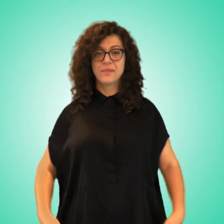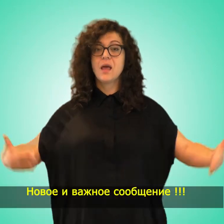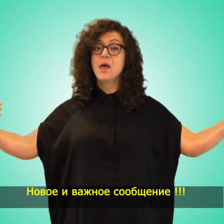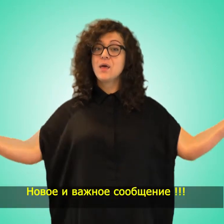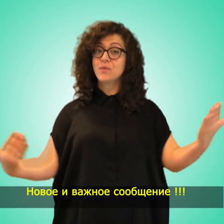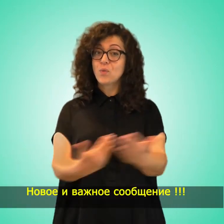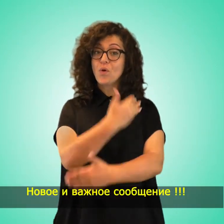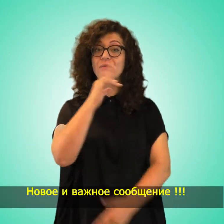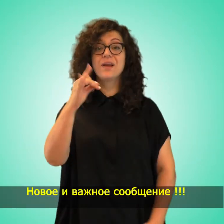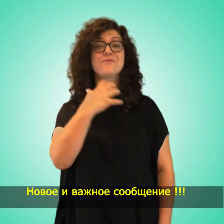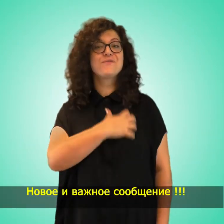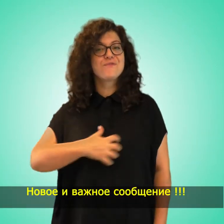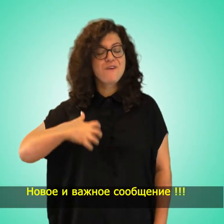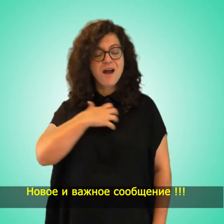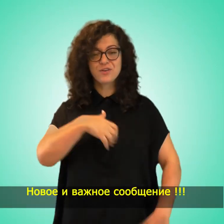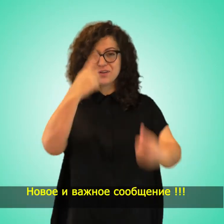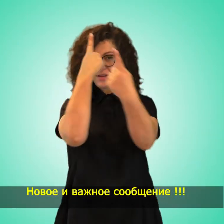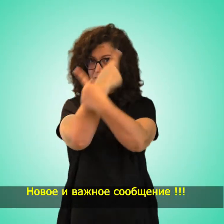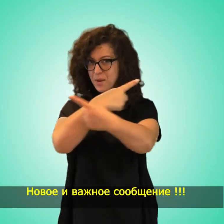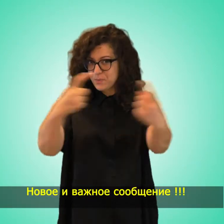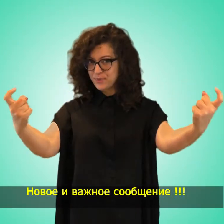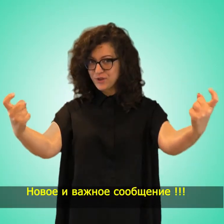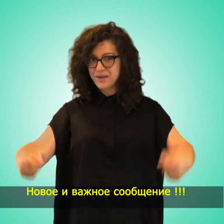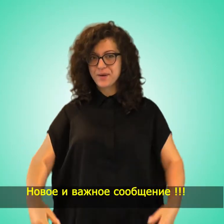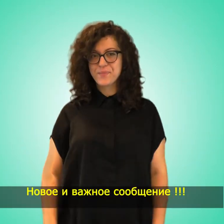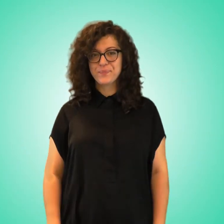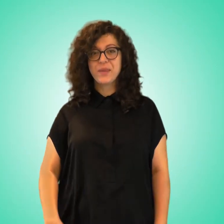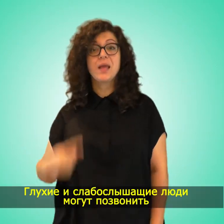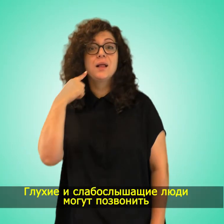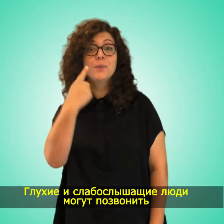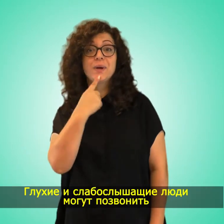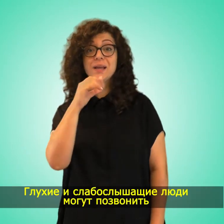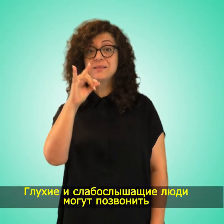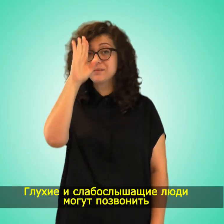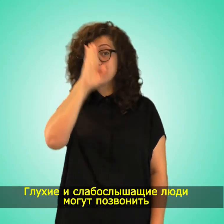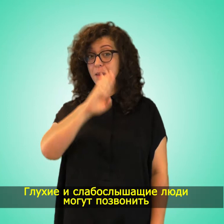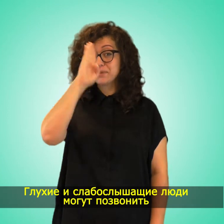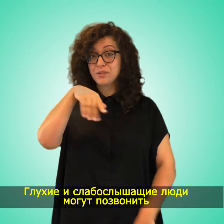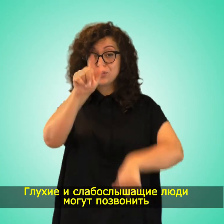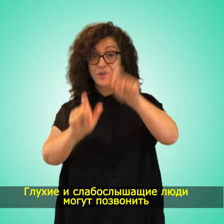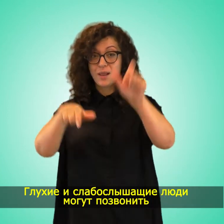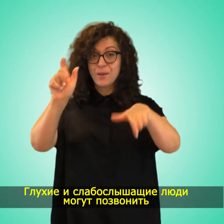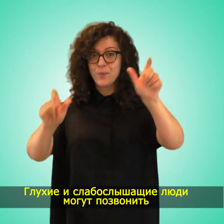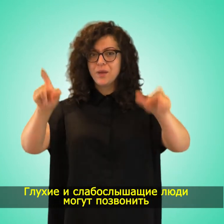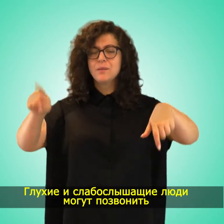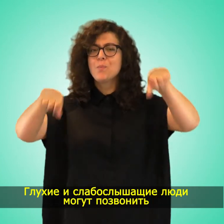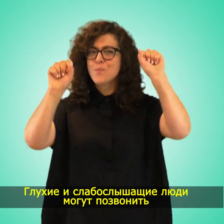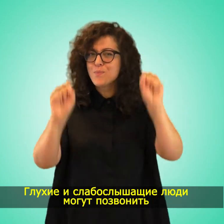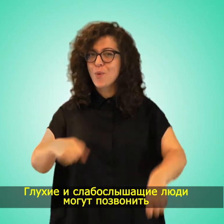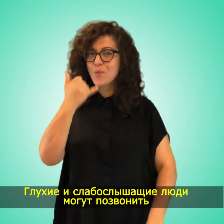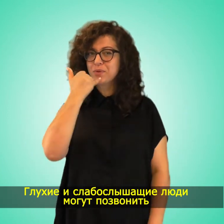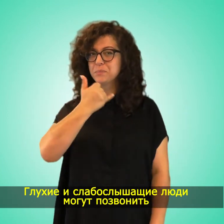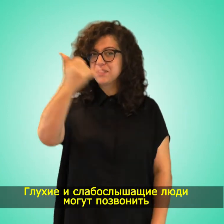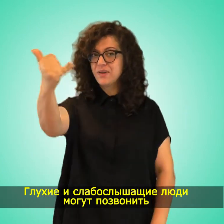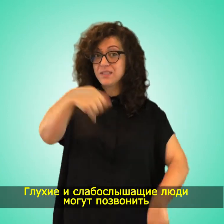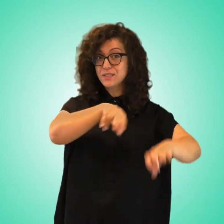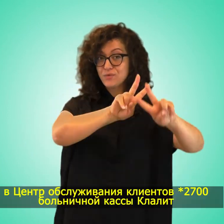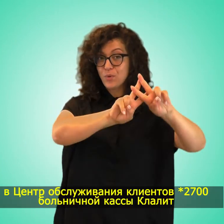Новое и важное сообщение. Глухие и слабослышащие люди могут позвонить в Центр